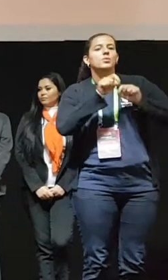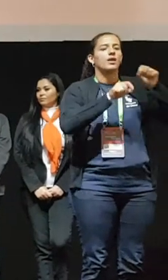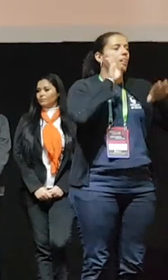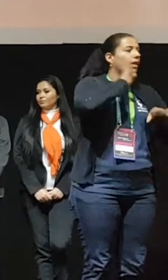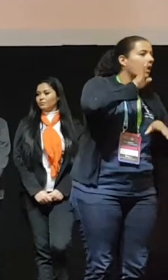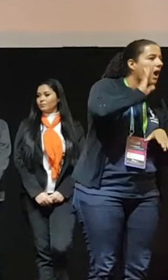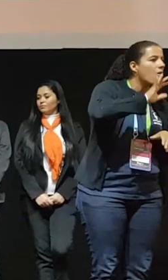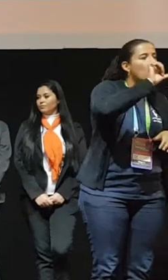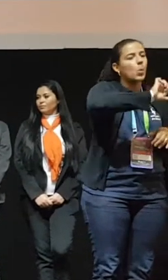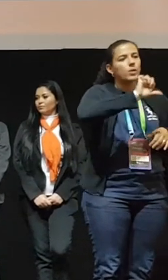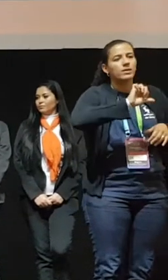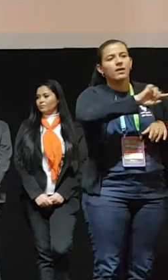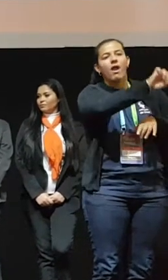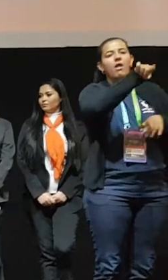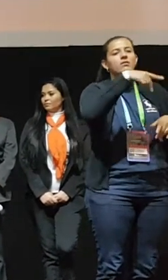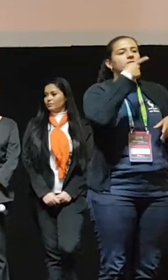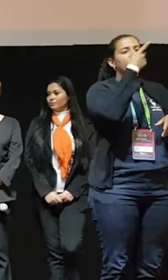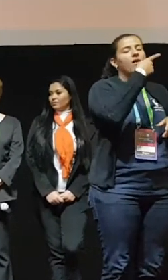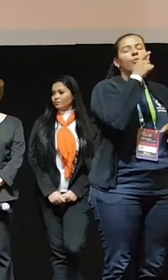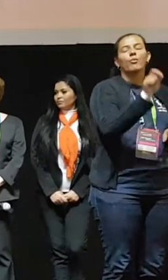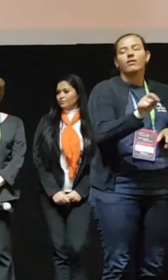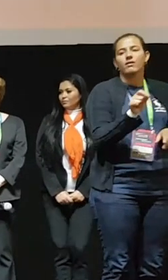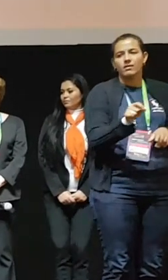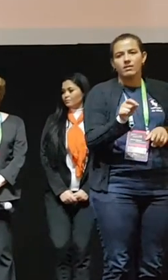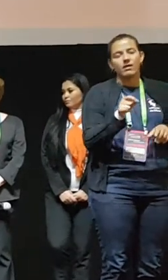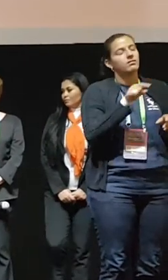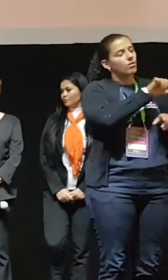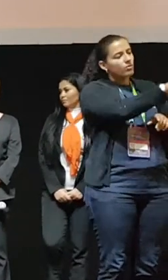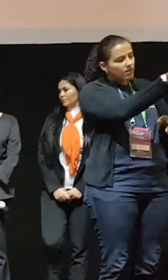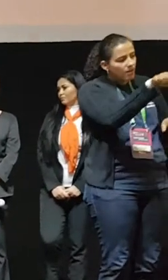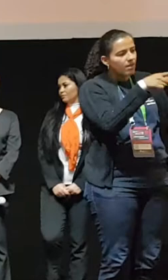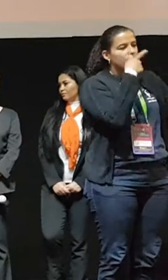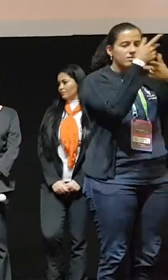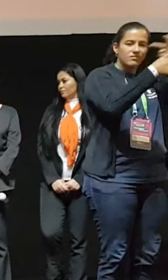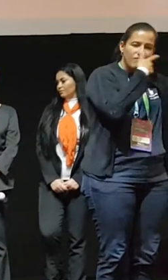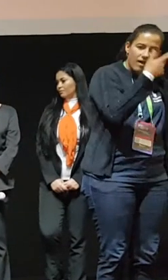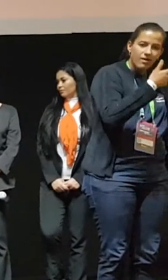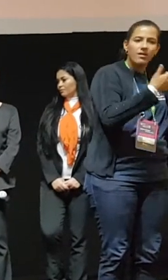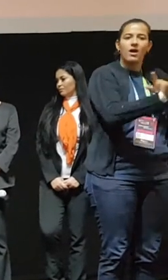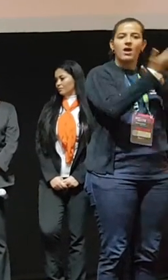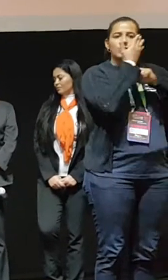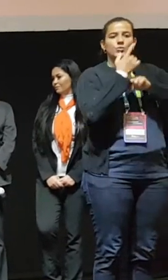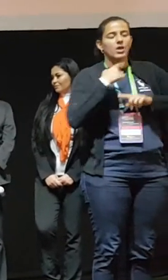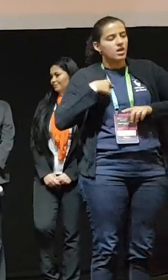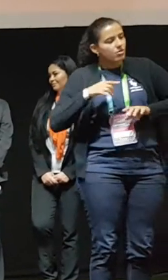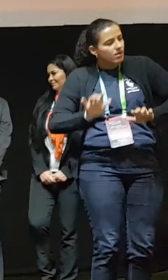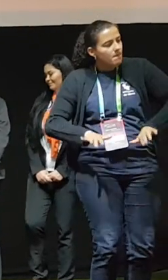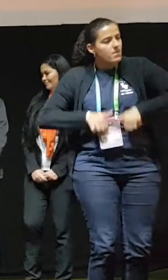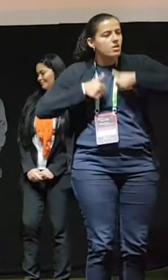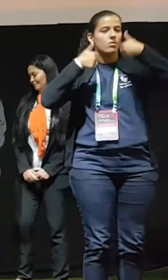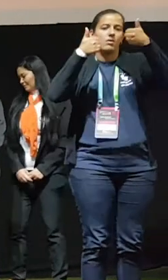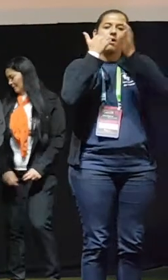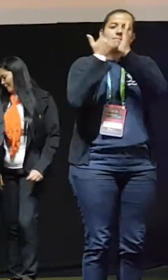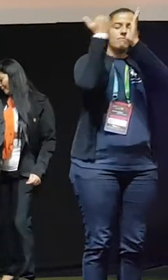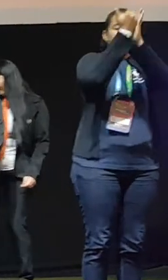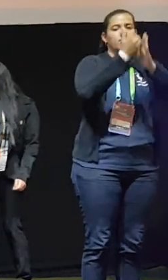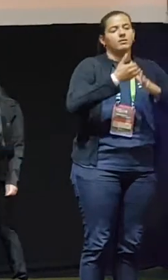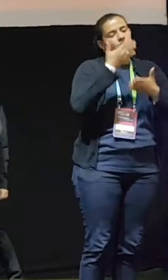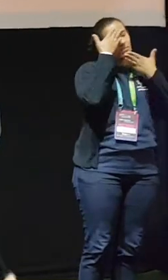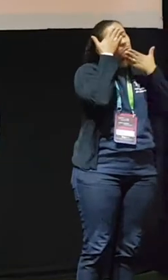legal, dá muito mais força para a gente continuar e tentar melhorar ainda mais. Muito obrigado.